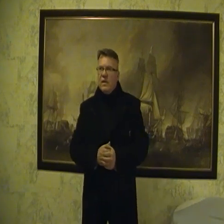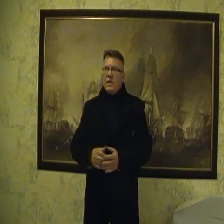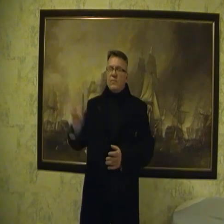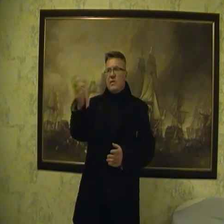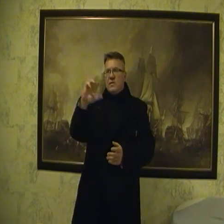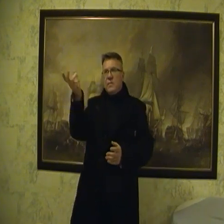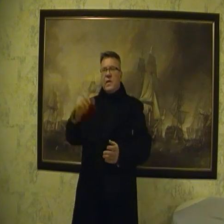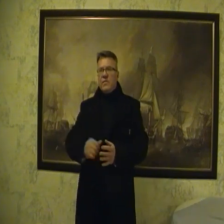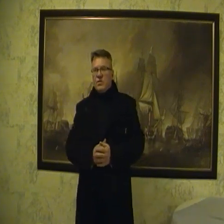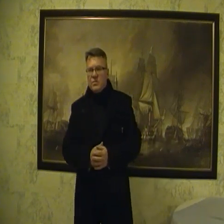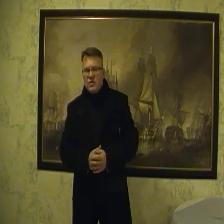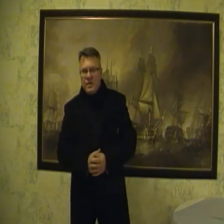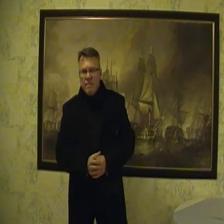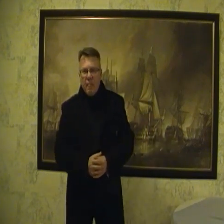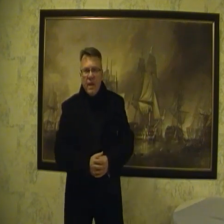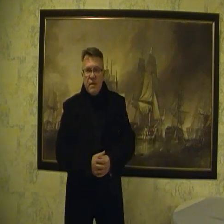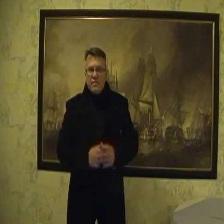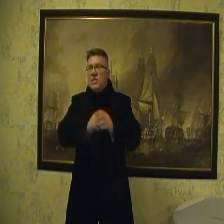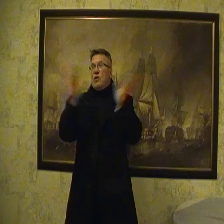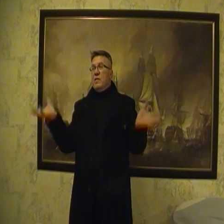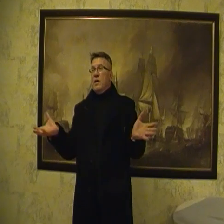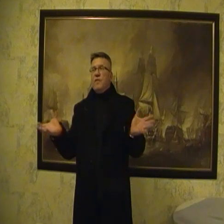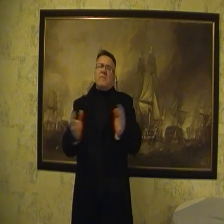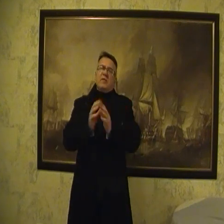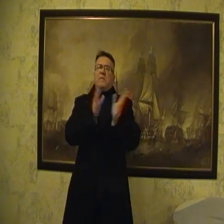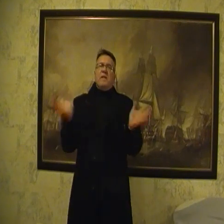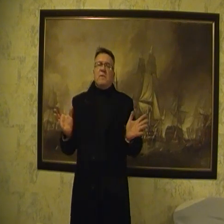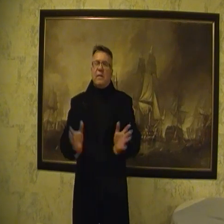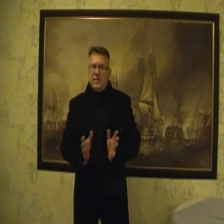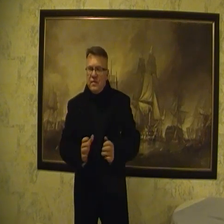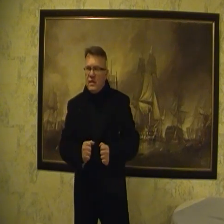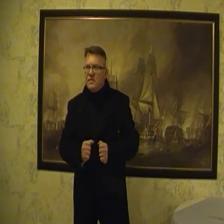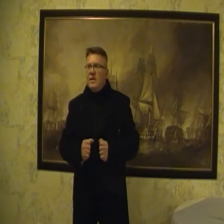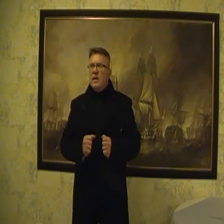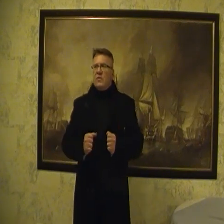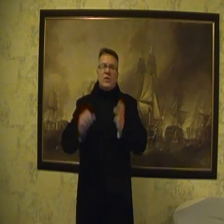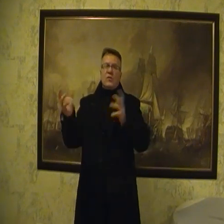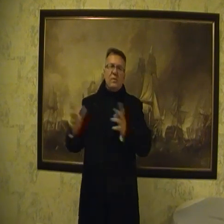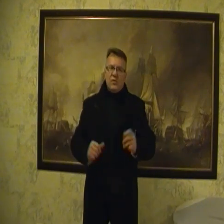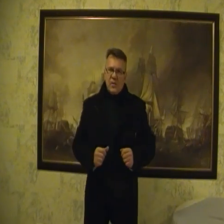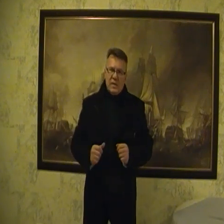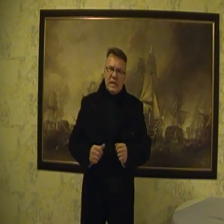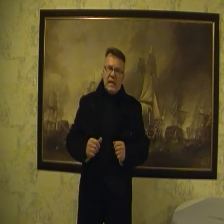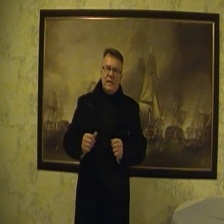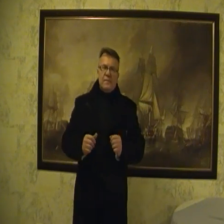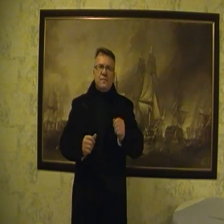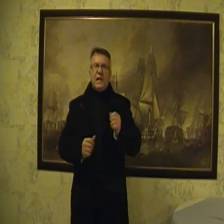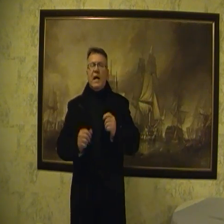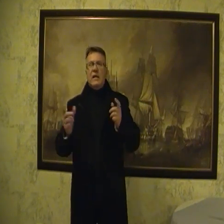i na przykład popychają różne bzdury, bo oni nieistotne. Owszem, jakiś tam element prawdę powiedzą, coś tam skomentują i tak dalej, a